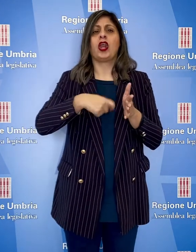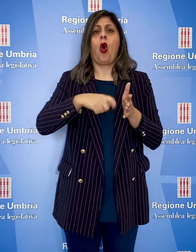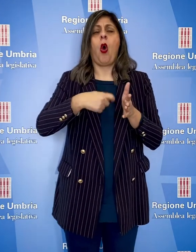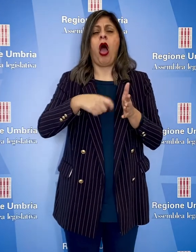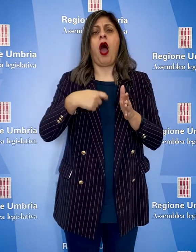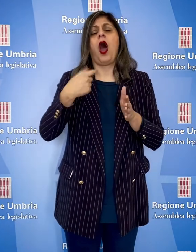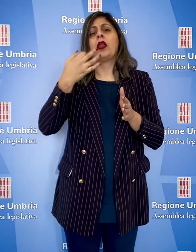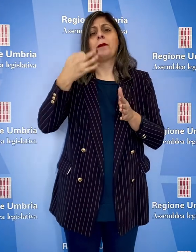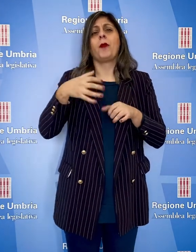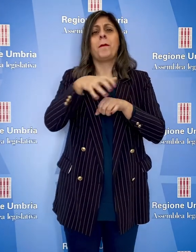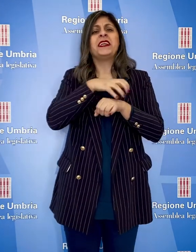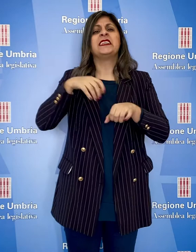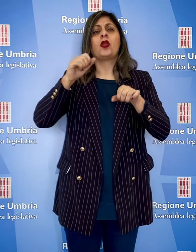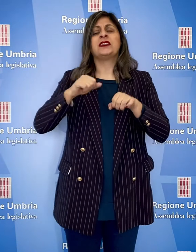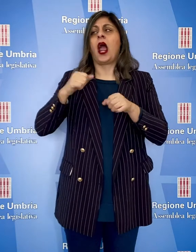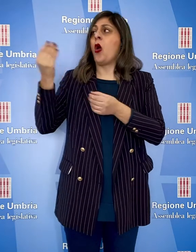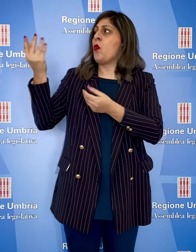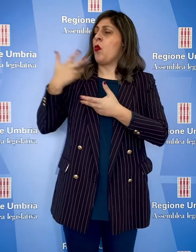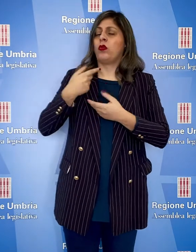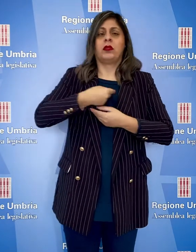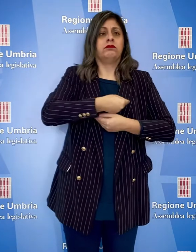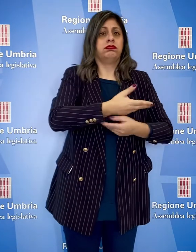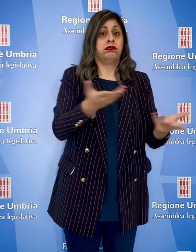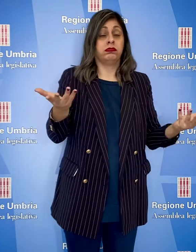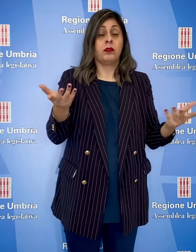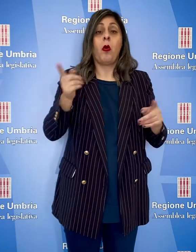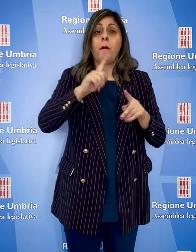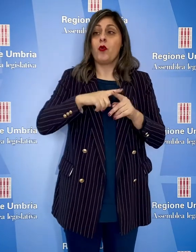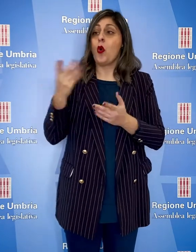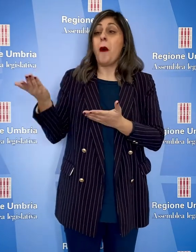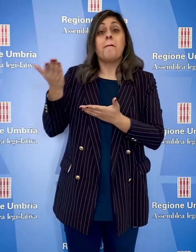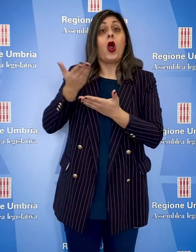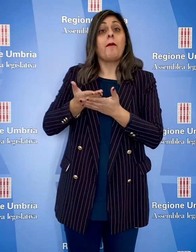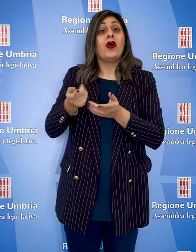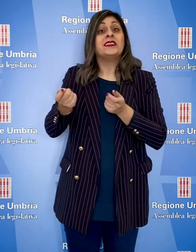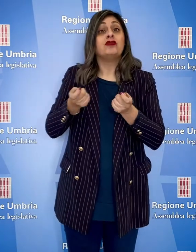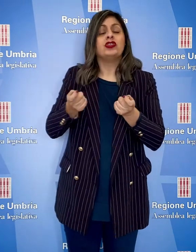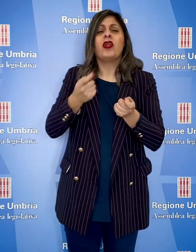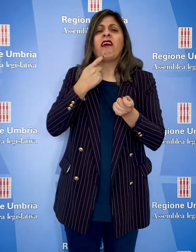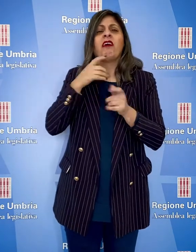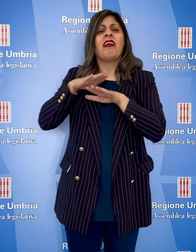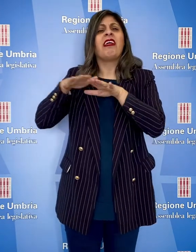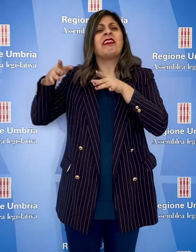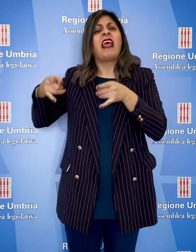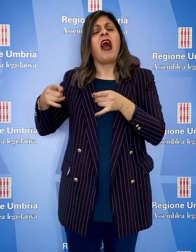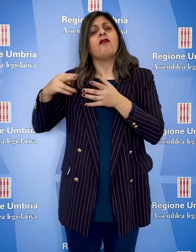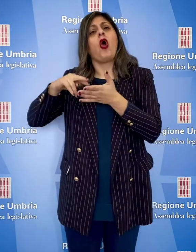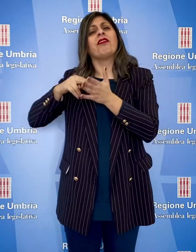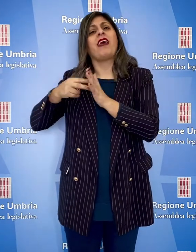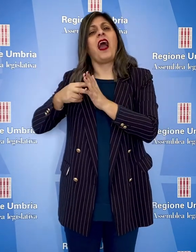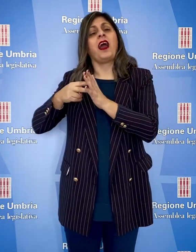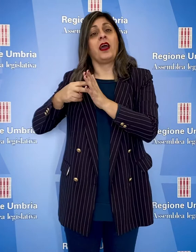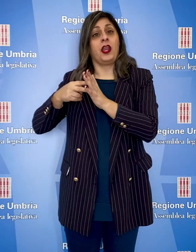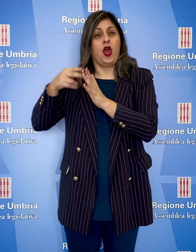circolari del Ministero della Salute, sulle proposte di gestione provenienti dai tavoli tecnici